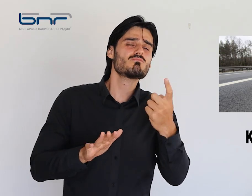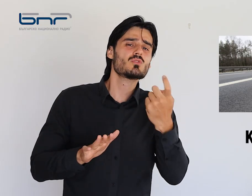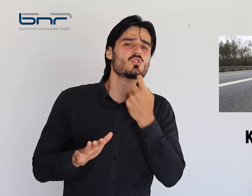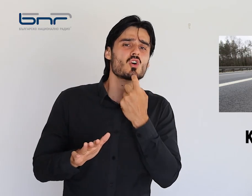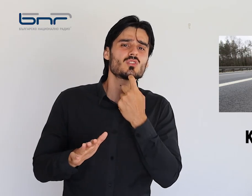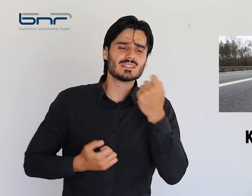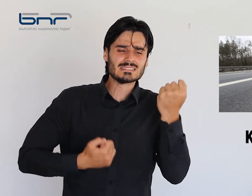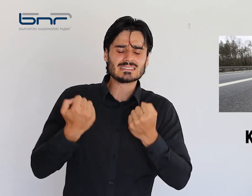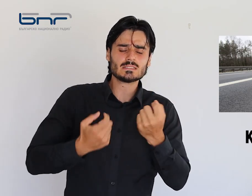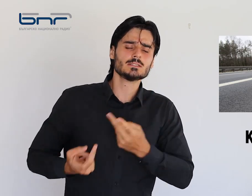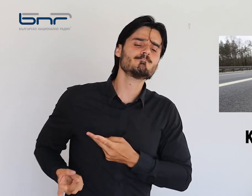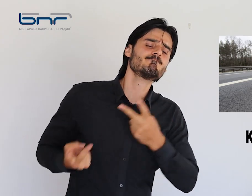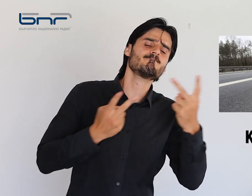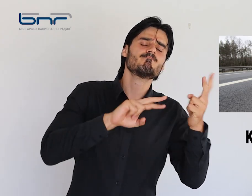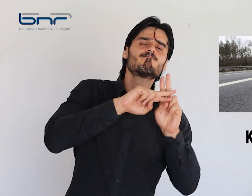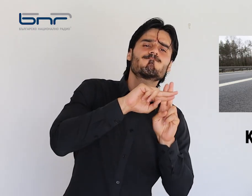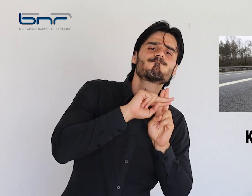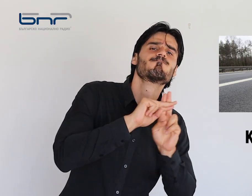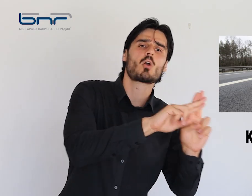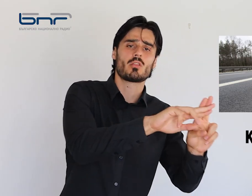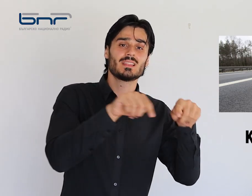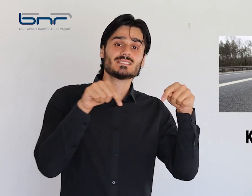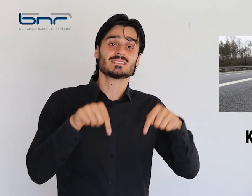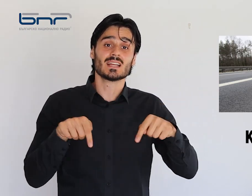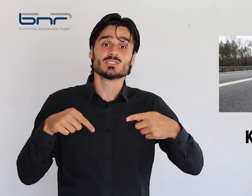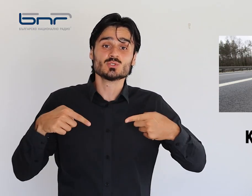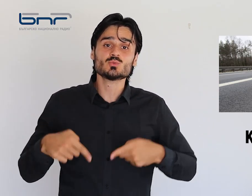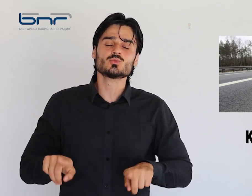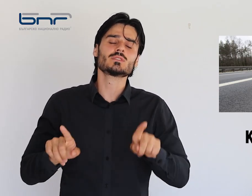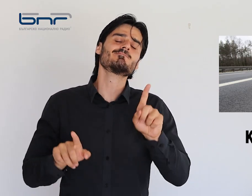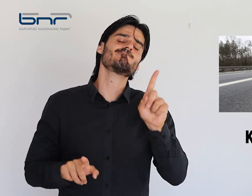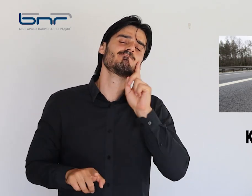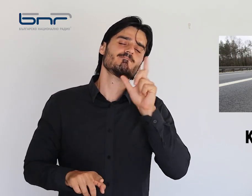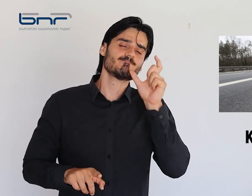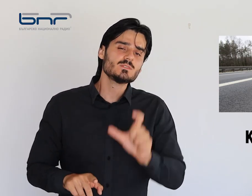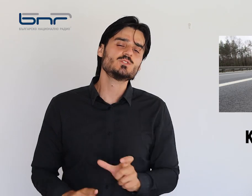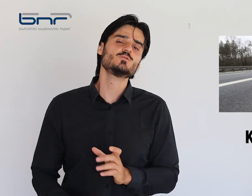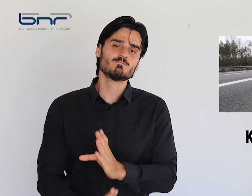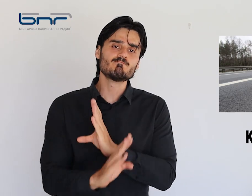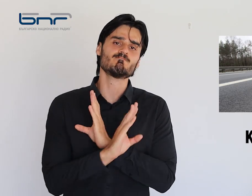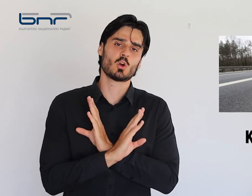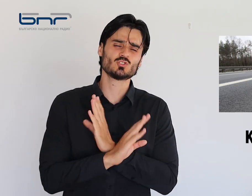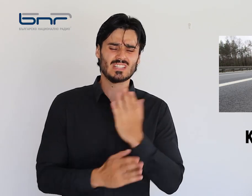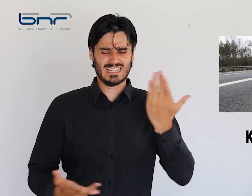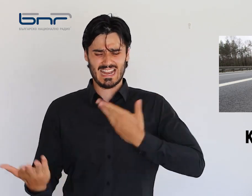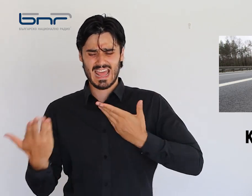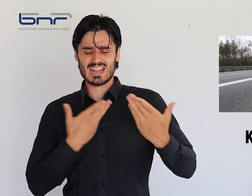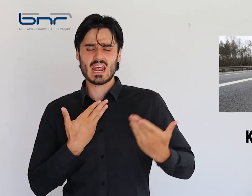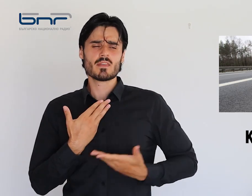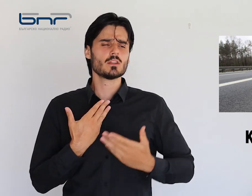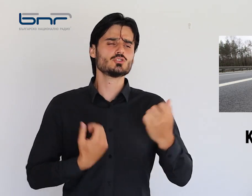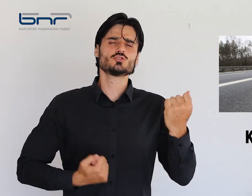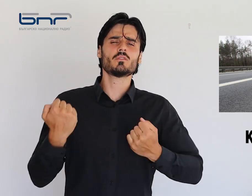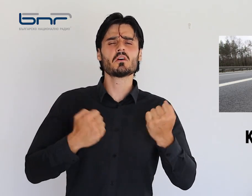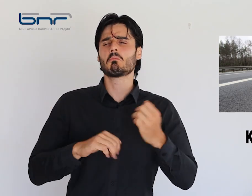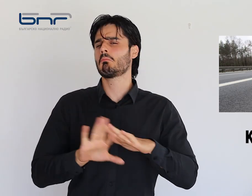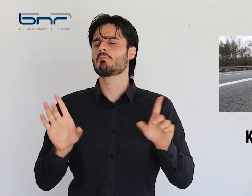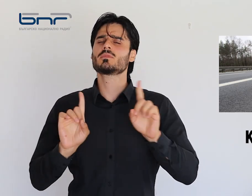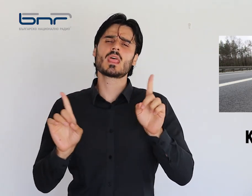Той е транспортиран във спешна помощ Плевен. Тази сутрин мъжът е починал. Водачът е с охлузни рани, без опасност за живота. Взети